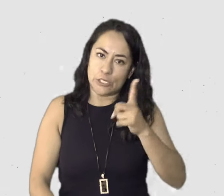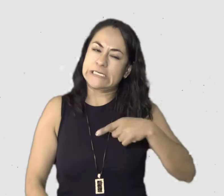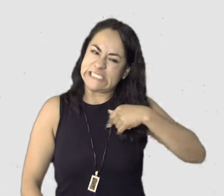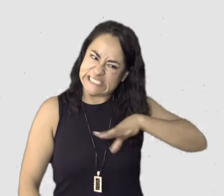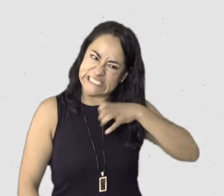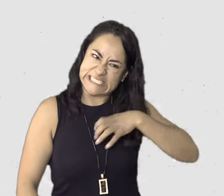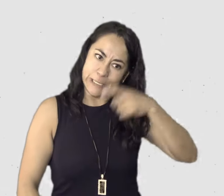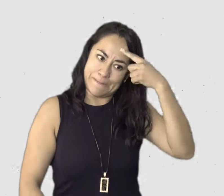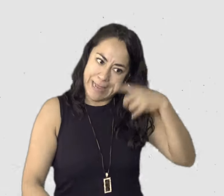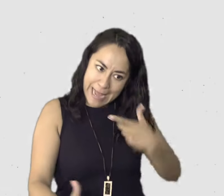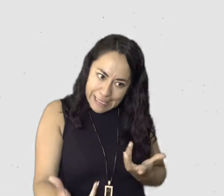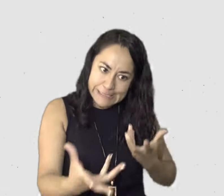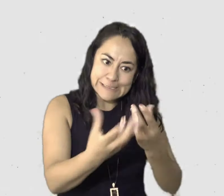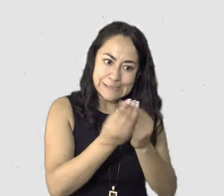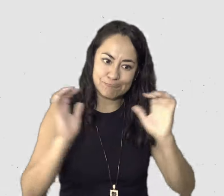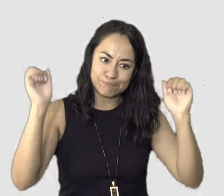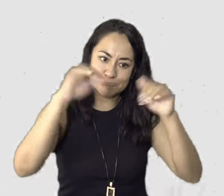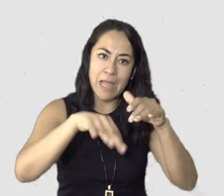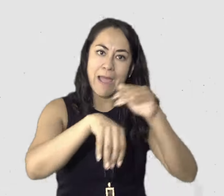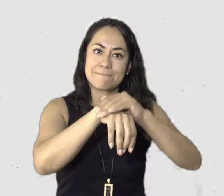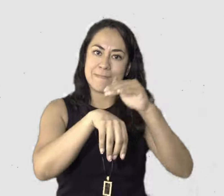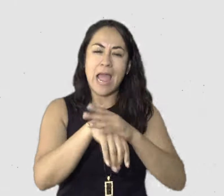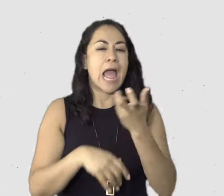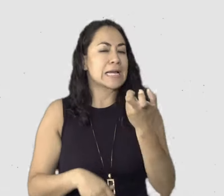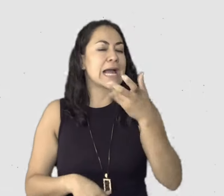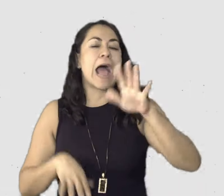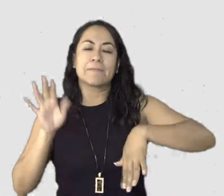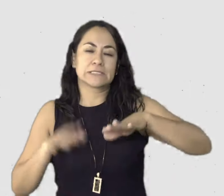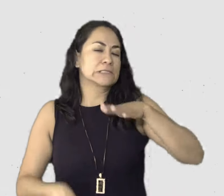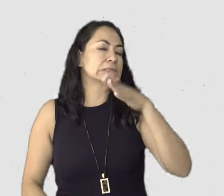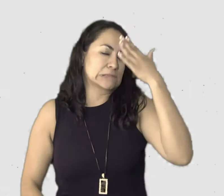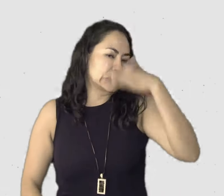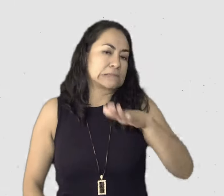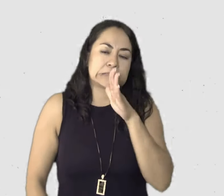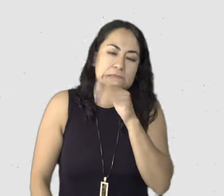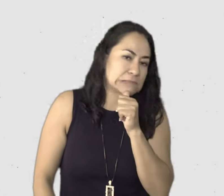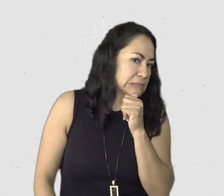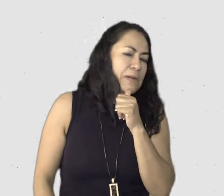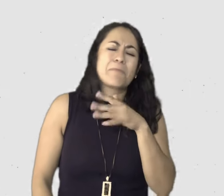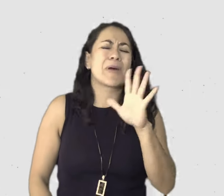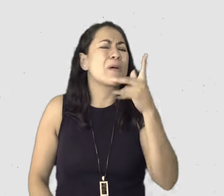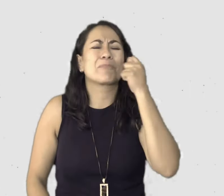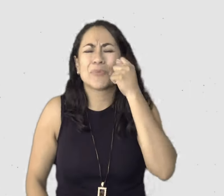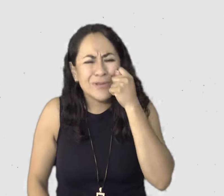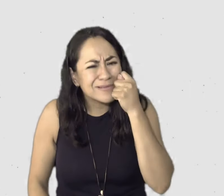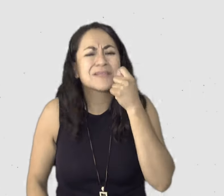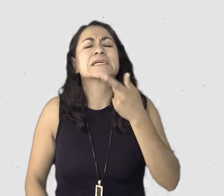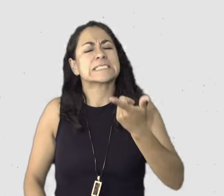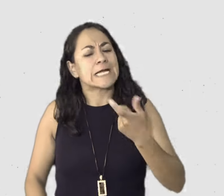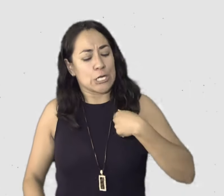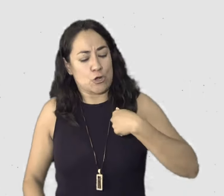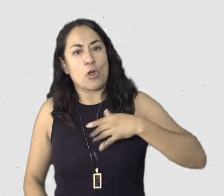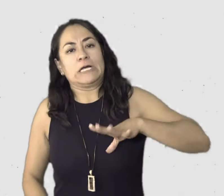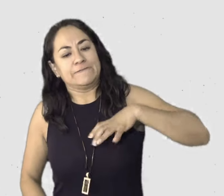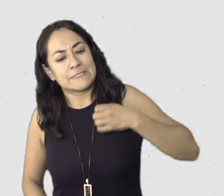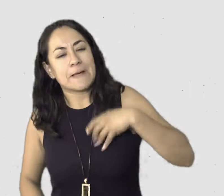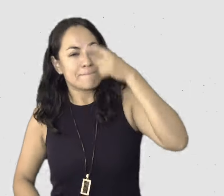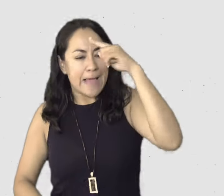mover cosas, o sea, hay que hacer lo posible. No siempre se puede, eso me queda claro y está bien, pero sí busco que se dé,